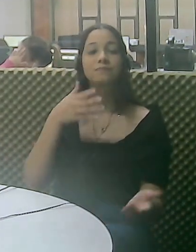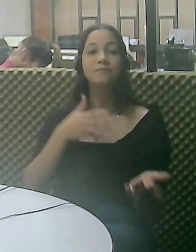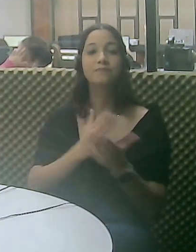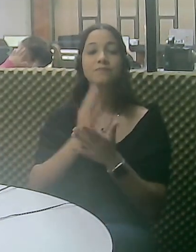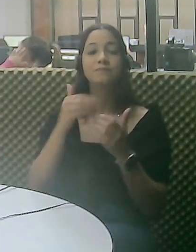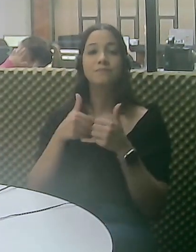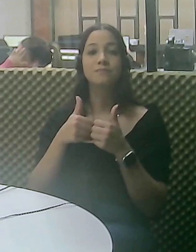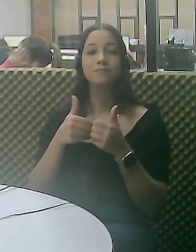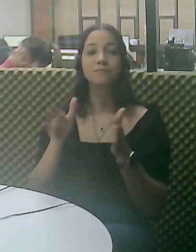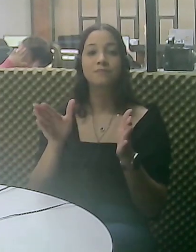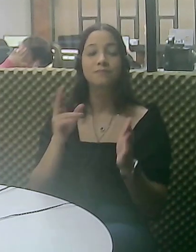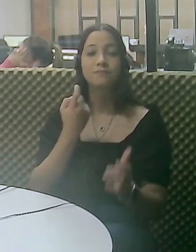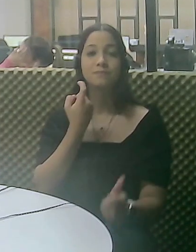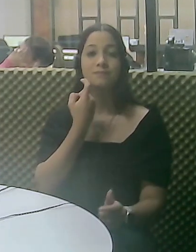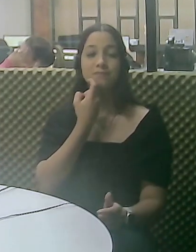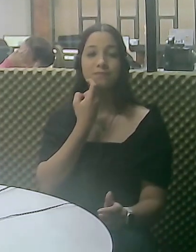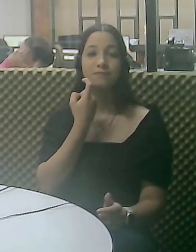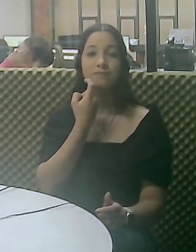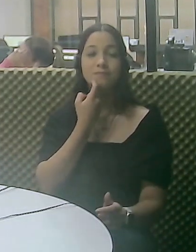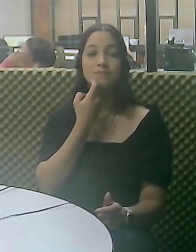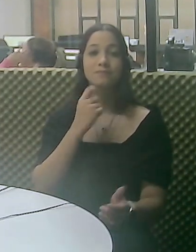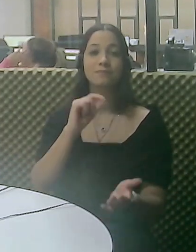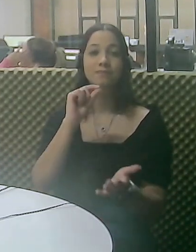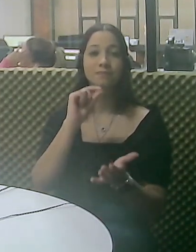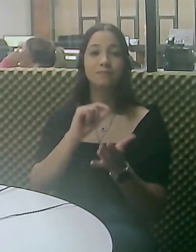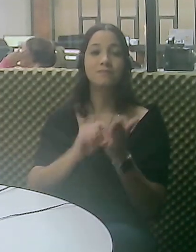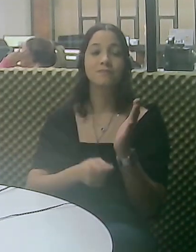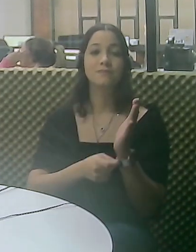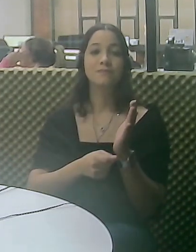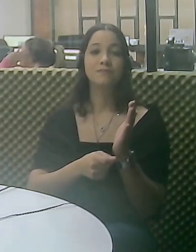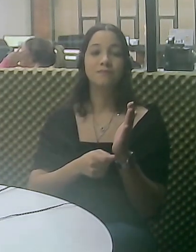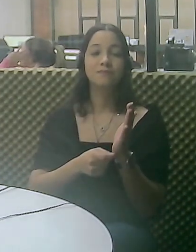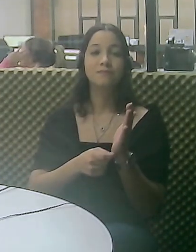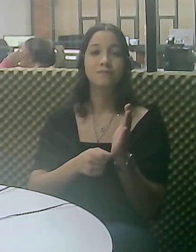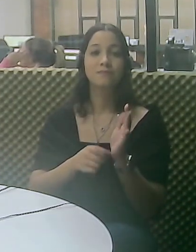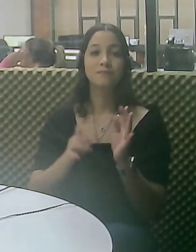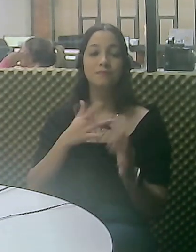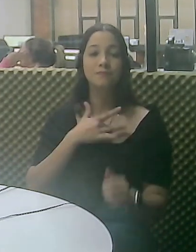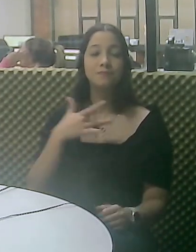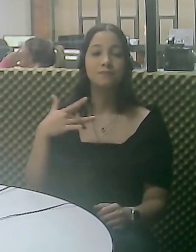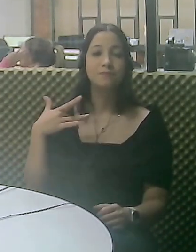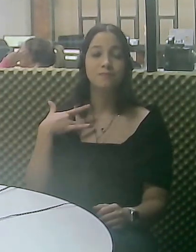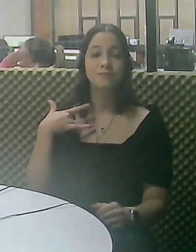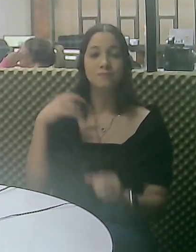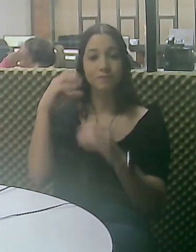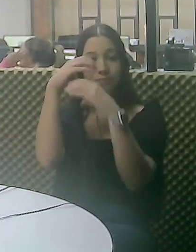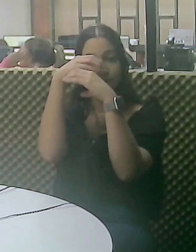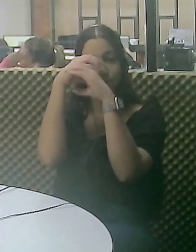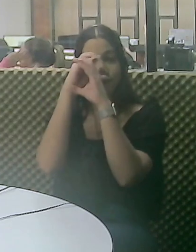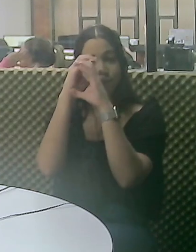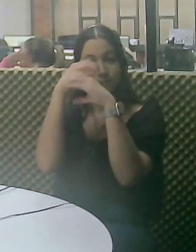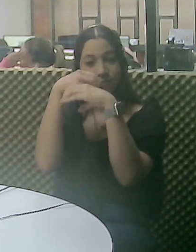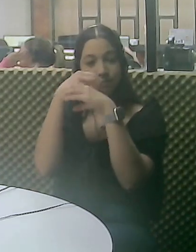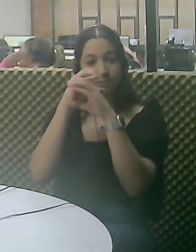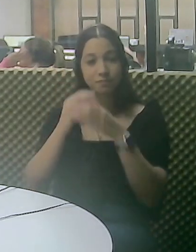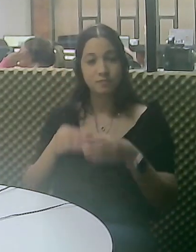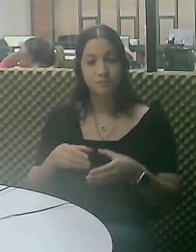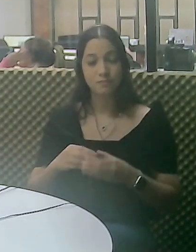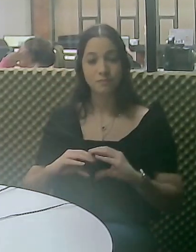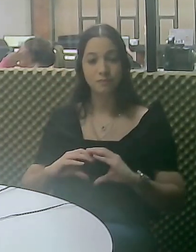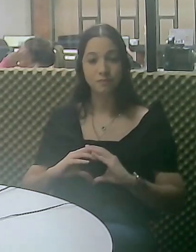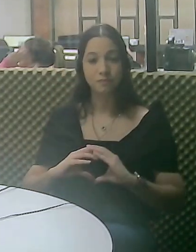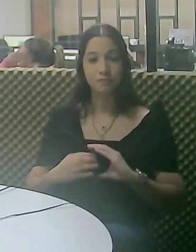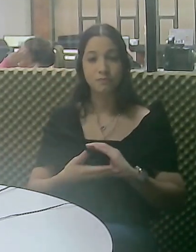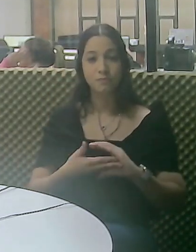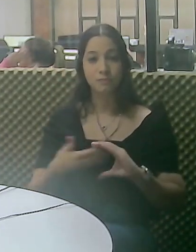cuidado, o prefeito Odelmo Leão autorizou a abertura na última sexta-feira do credenciamento de estabelecimentos de